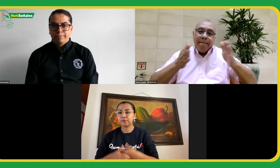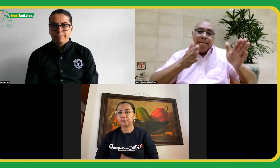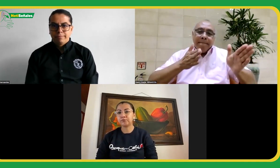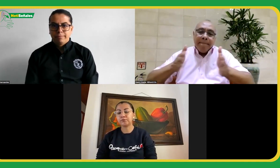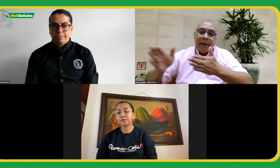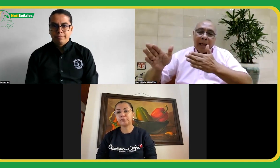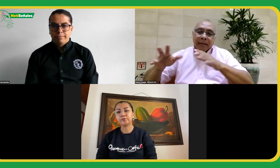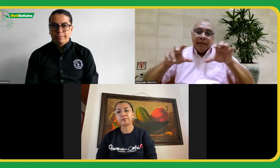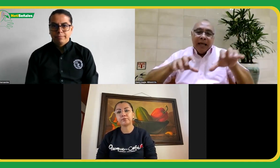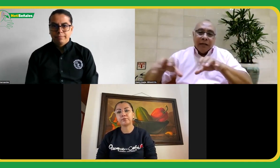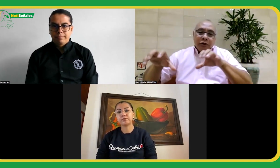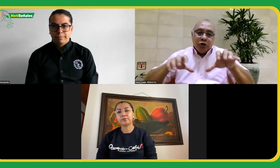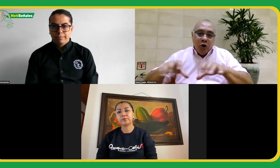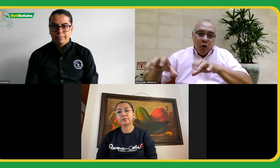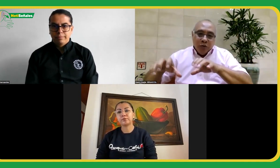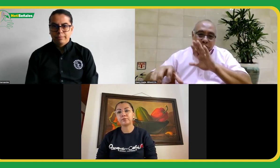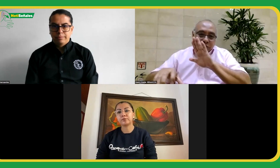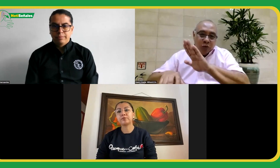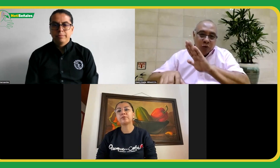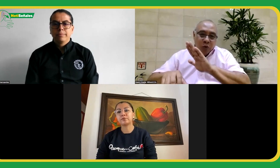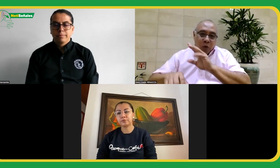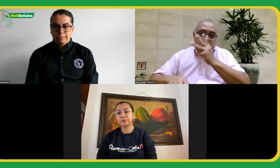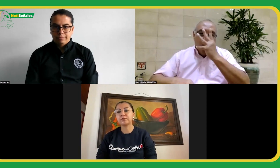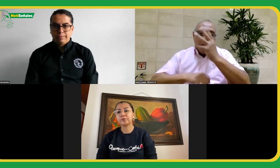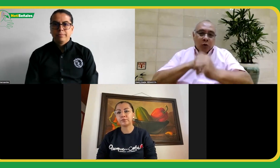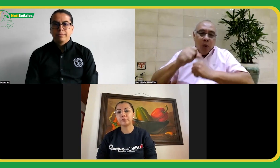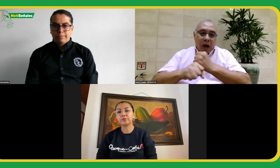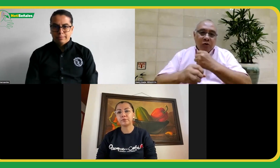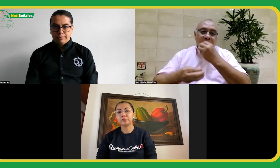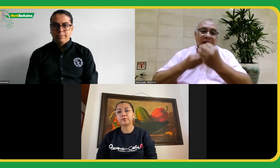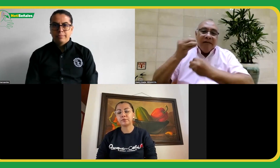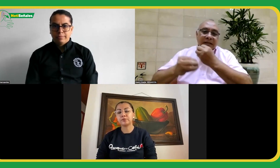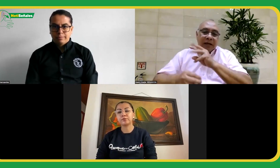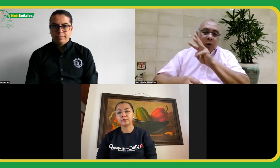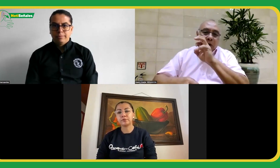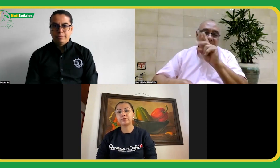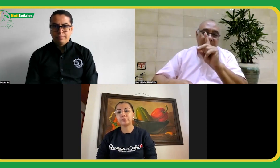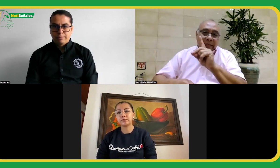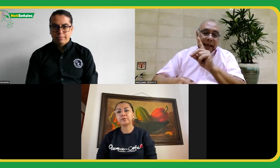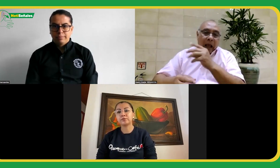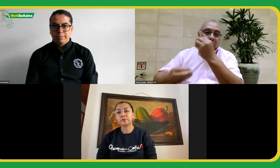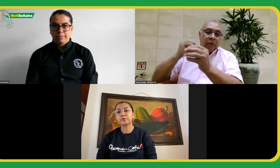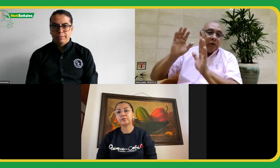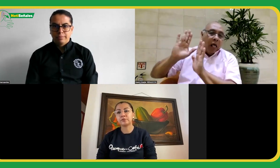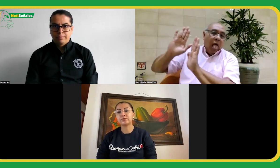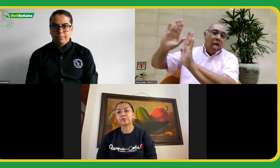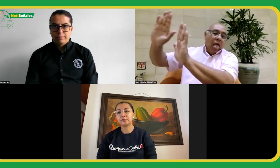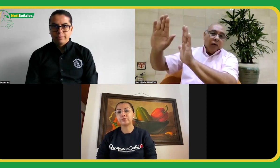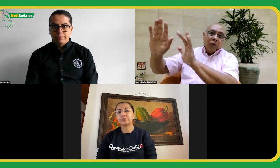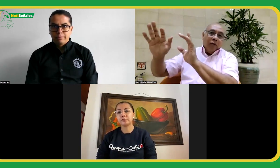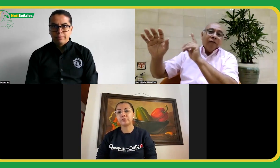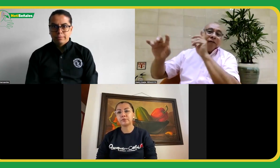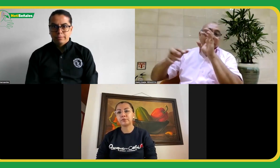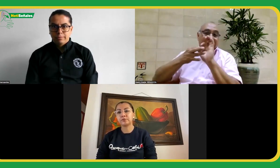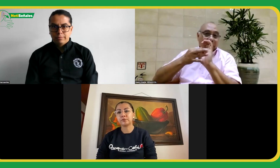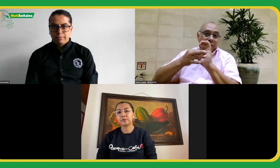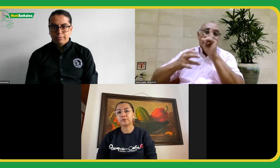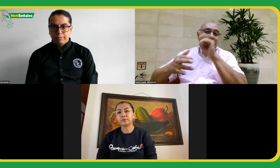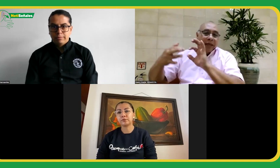también se habló sobre el plan de acción a cuatro años que es lo que va a ser la wfd esto no es un